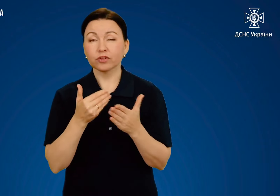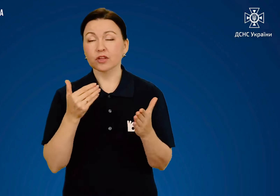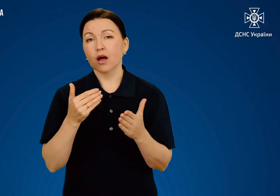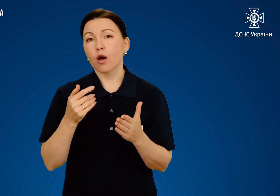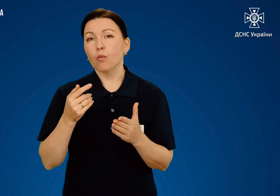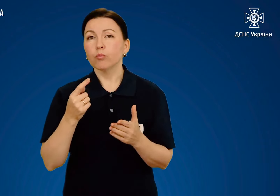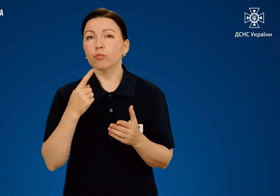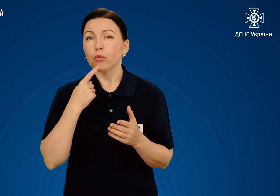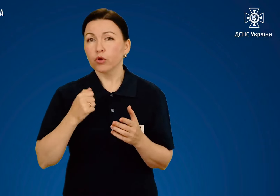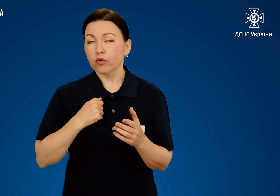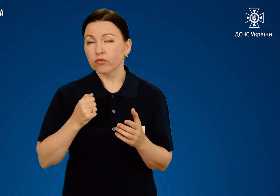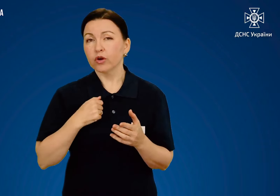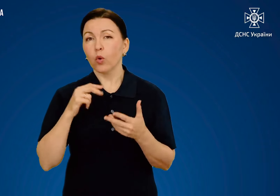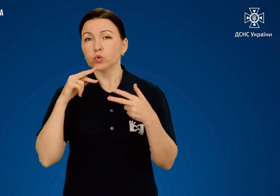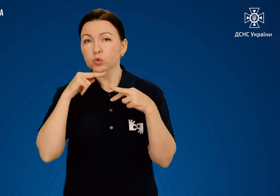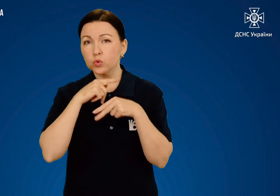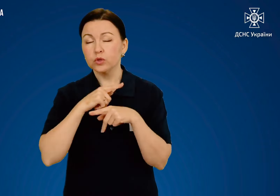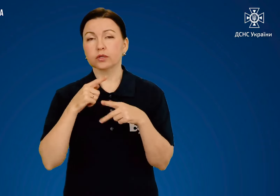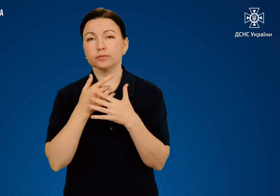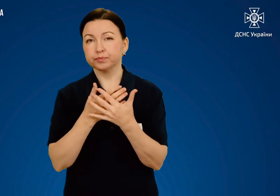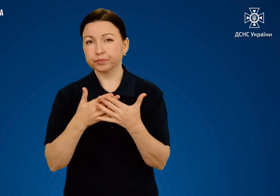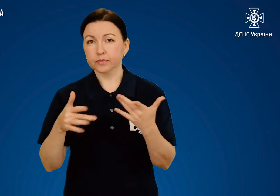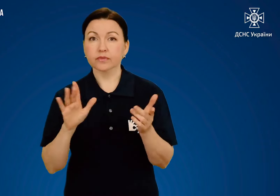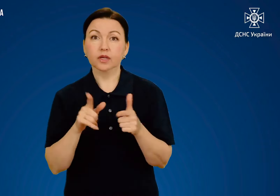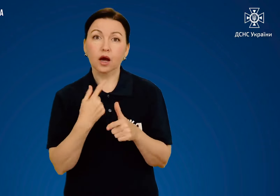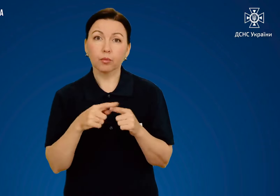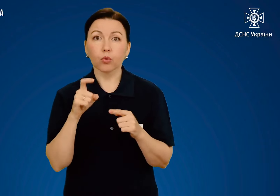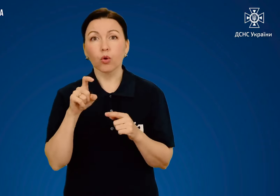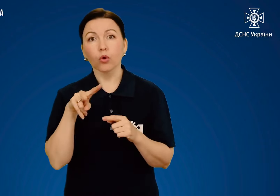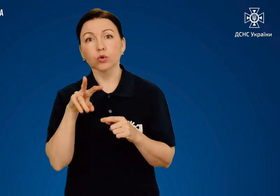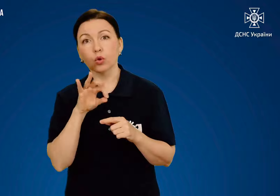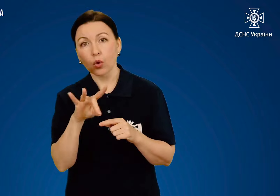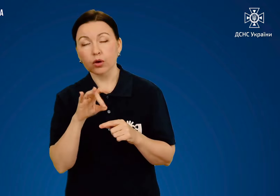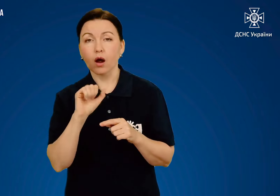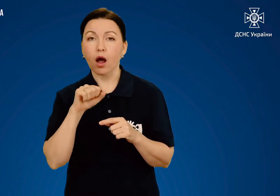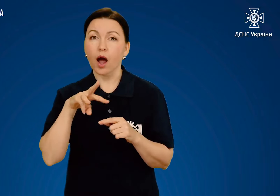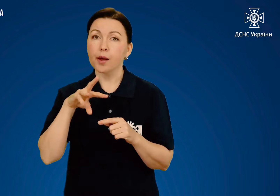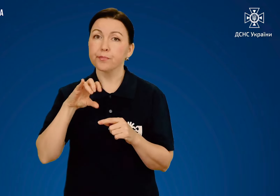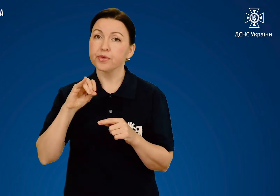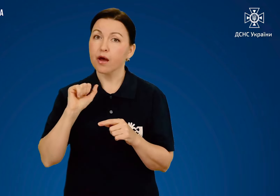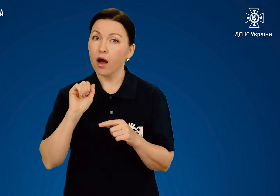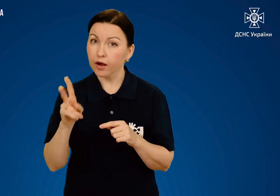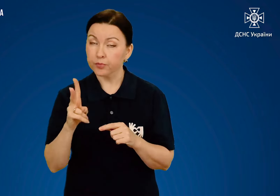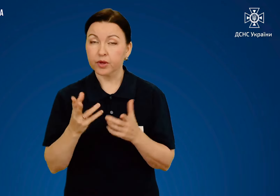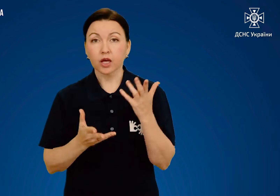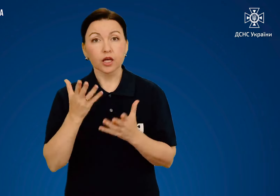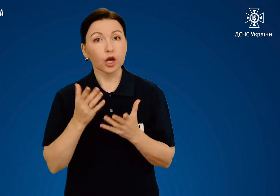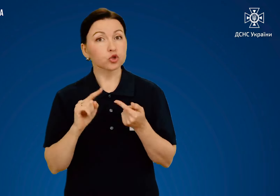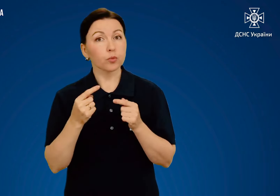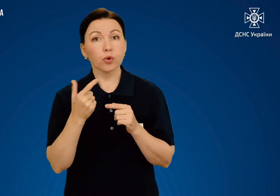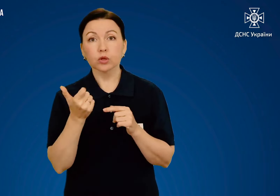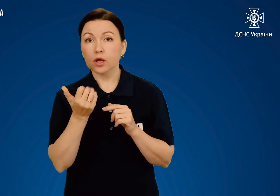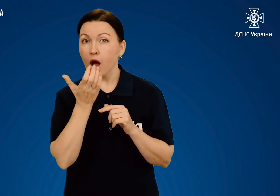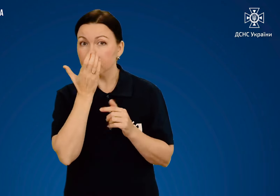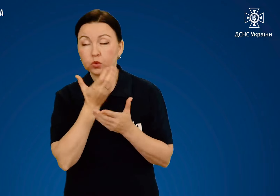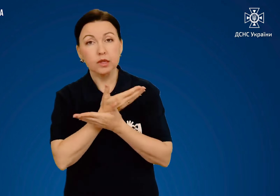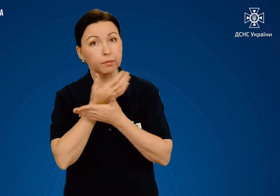від бойових отруйних речовин або хлору, аміаку. Якщо протигазу немає,